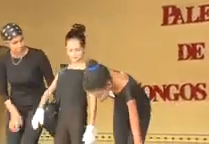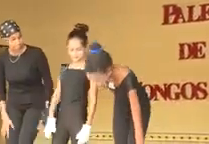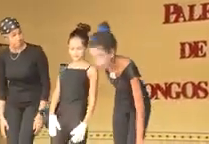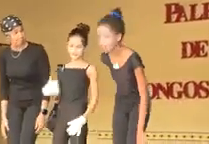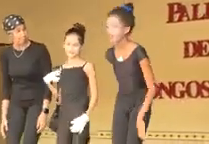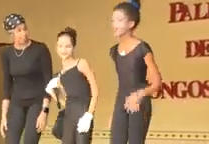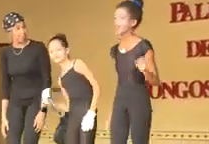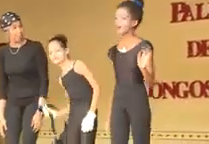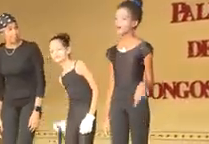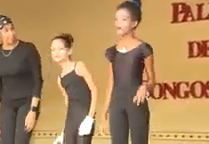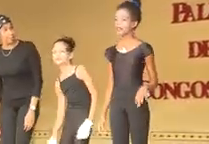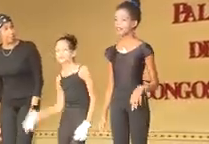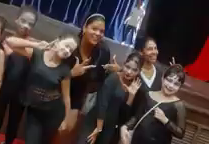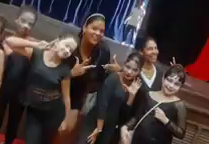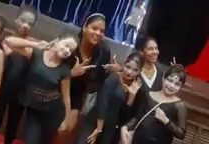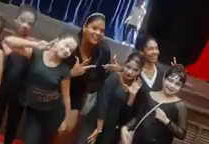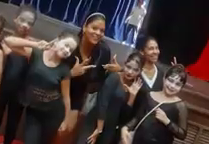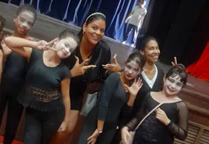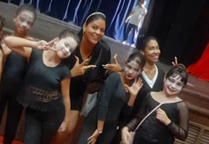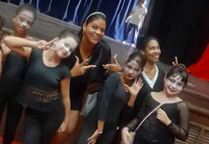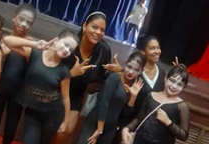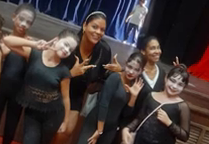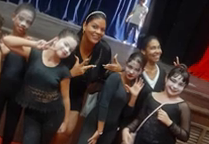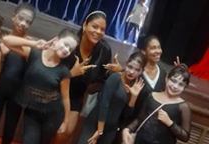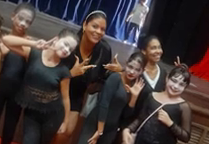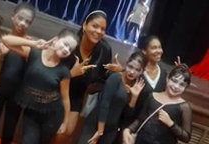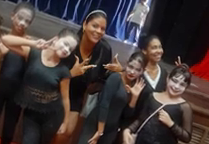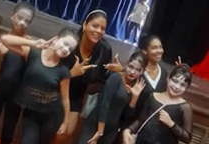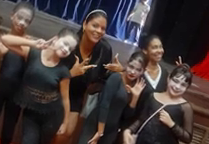Sánchez y Elena Godínez Dalmau, Canal Cubano de Noticias.